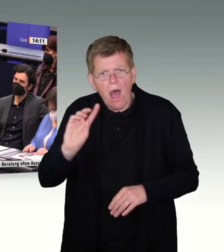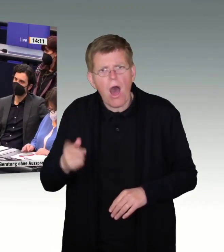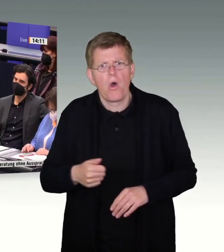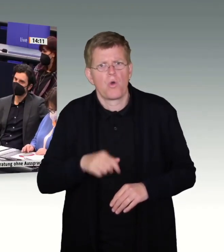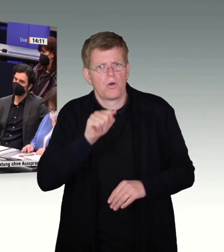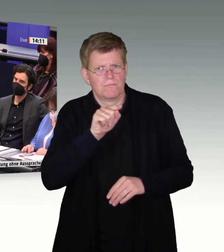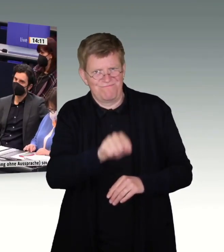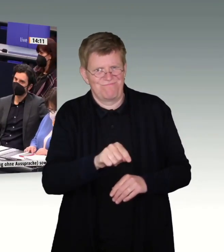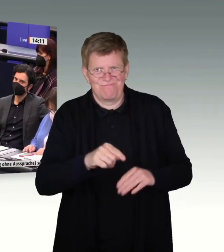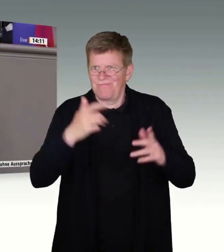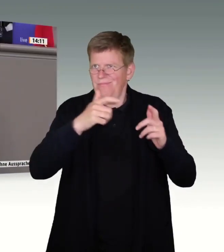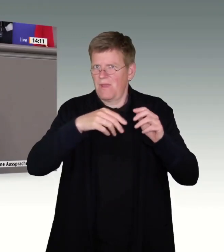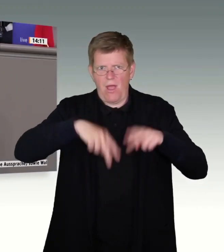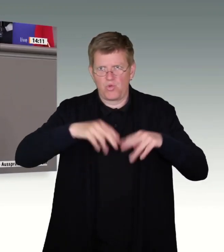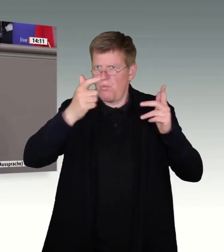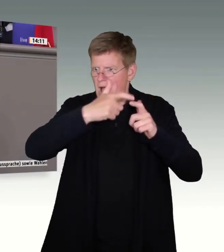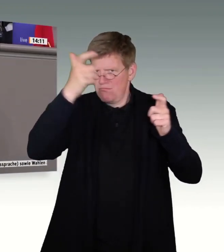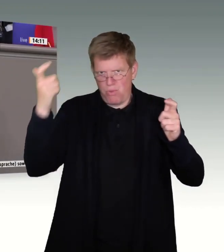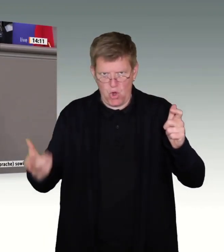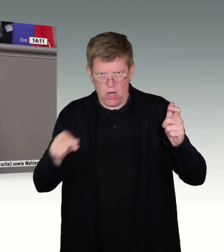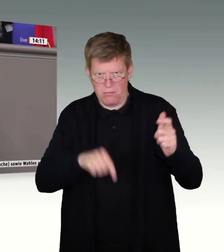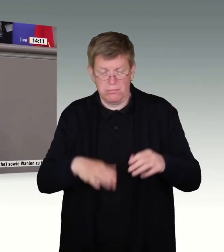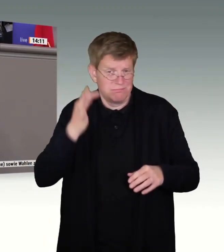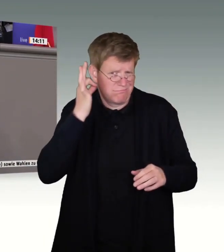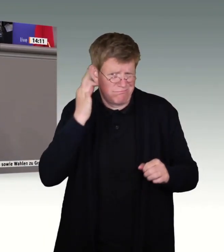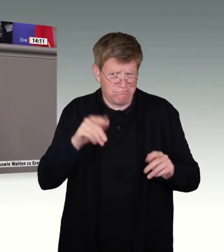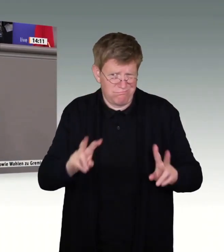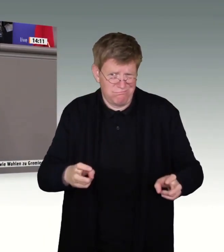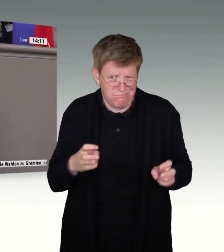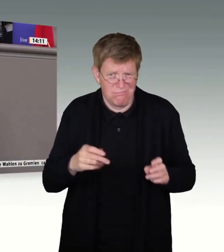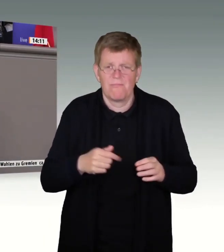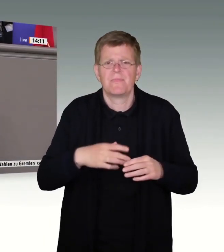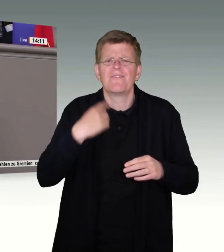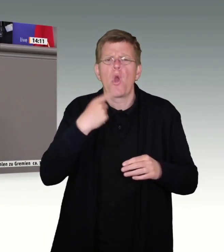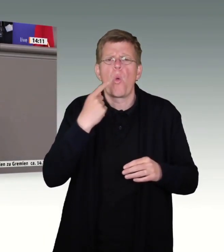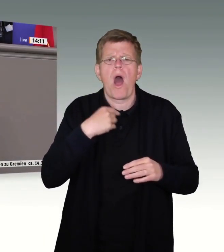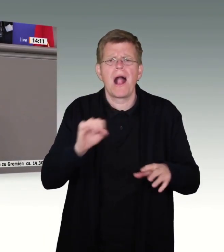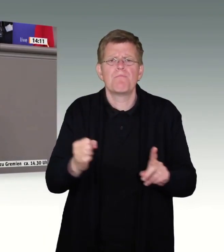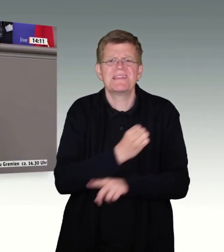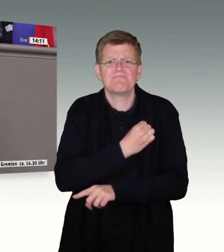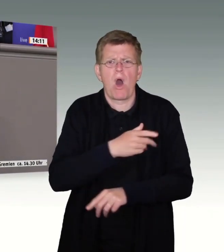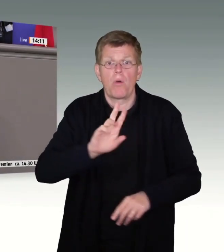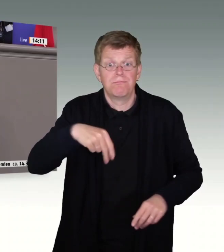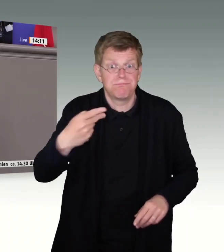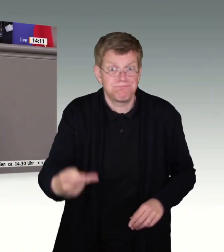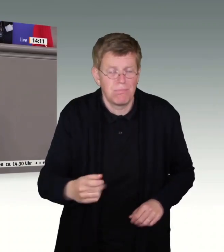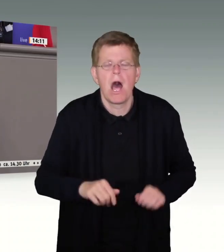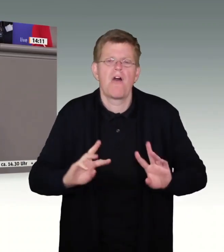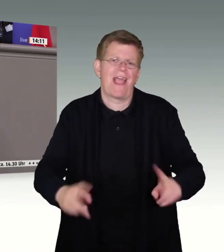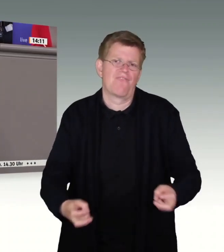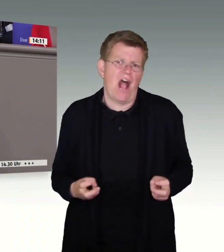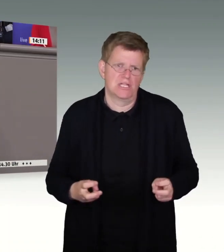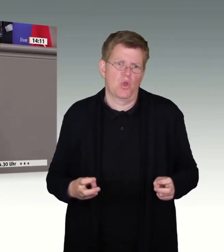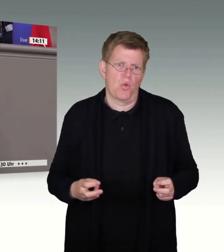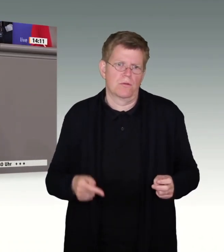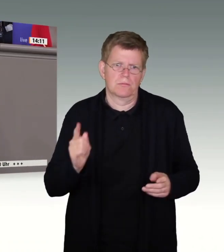Autobahnbrücke. Nachdem das Opfer nach vollendetem oralen Missbrauch auf der Flucht stolperte, vergewaltigte sie, der